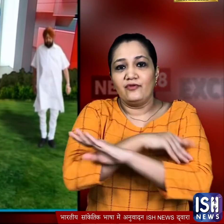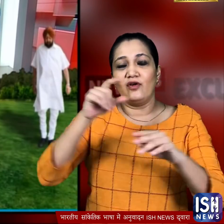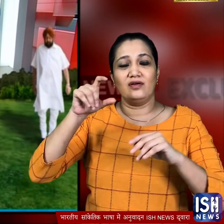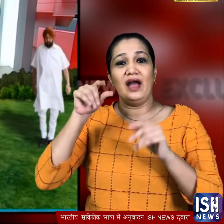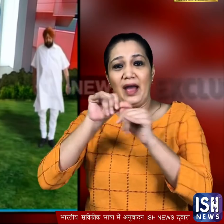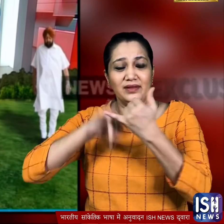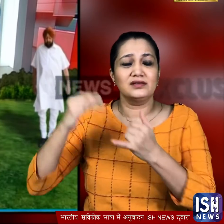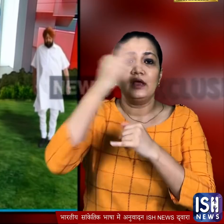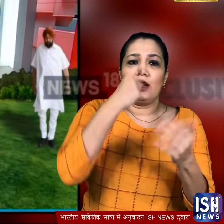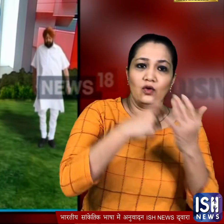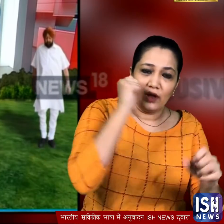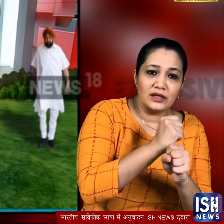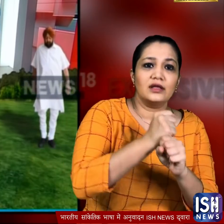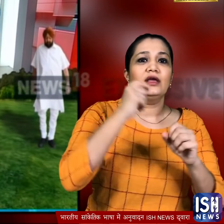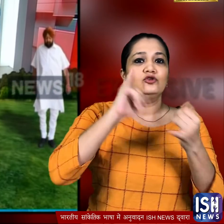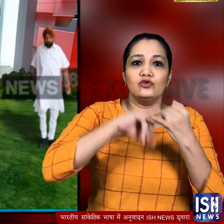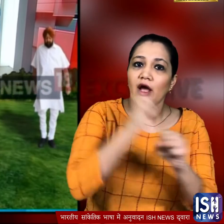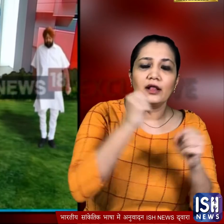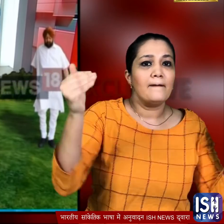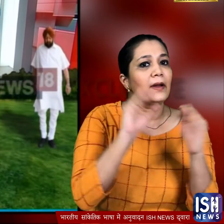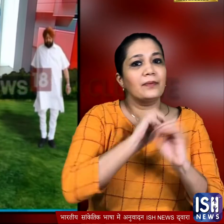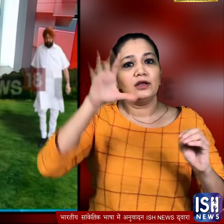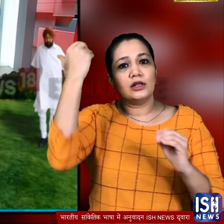अमरिंदर सिंग, राहूल गांधी या सोनिया गांधी से मिले बिना चंडिगड लोट गया